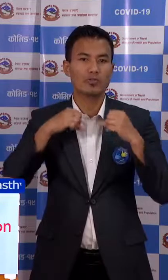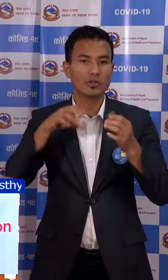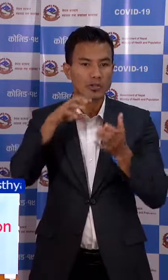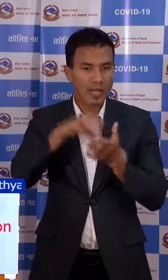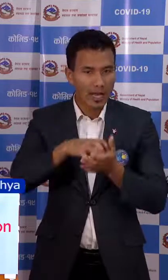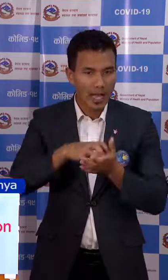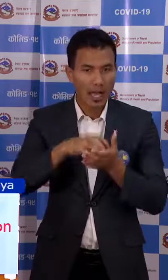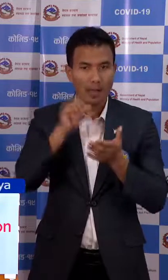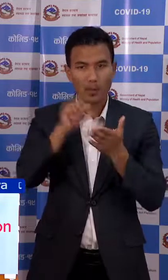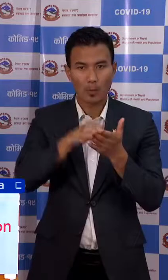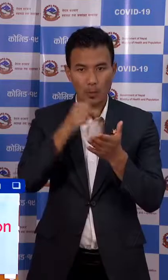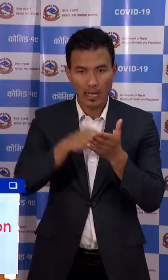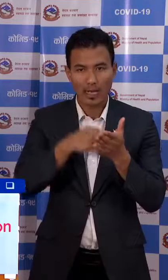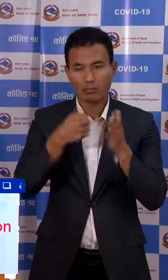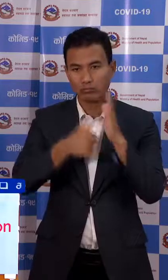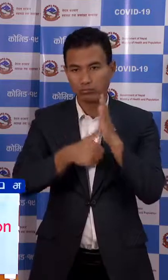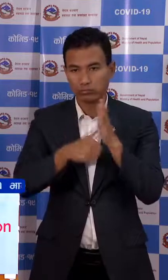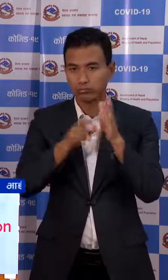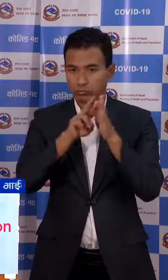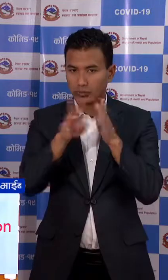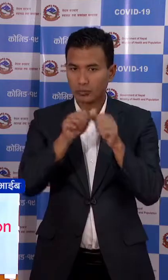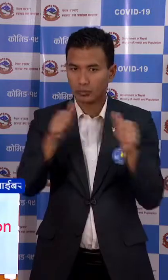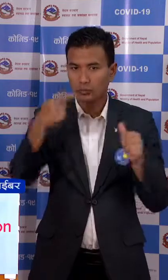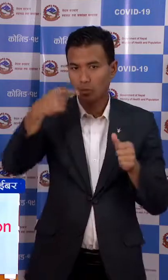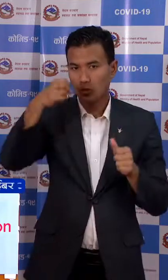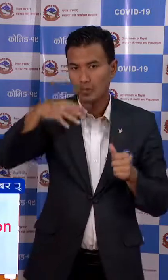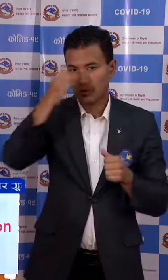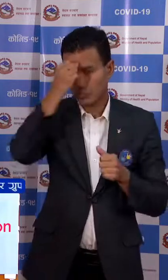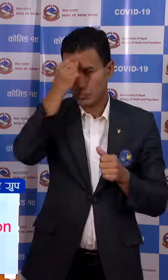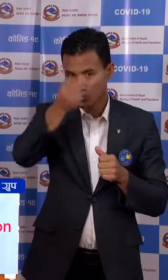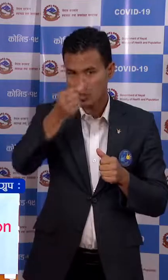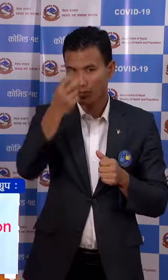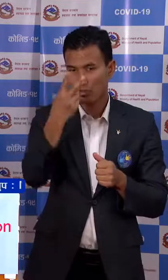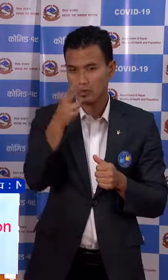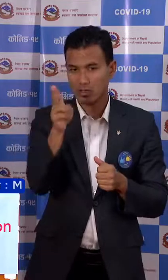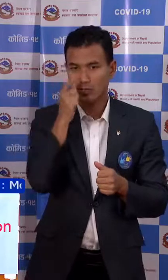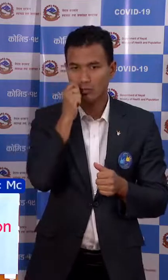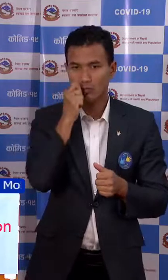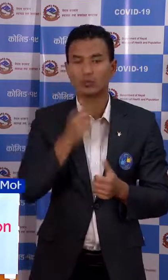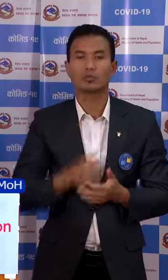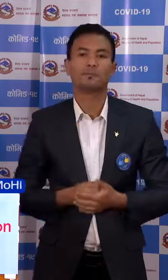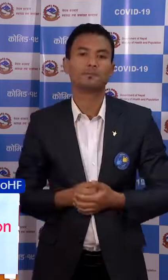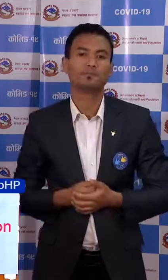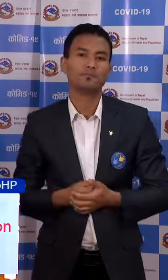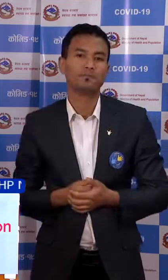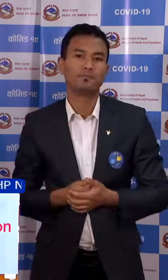साला पोखरामा 9 पराशी पूरूष का 2 जना पूरूष